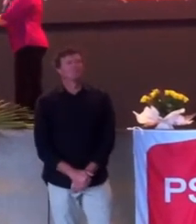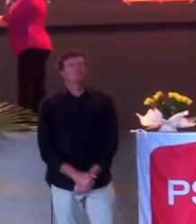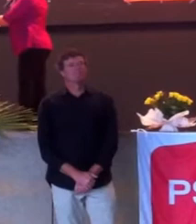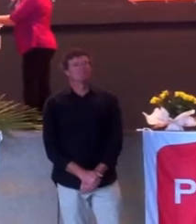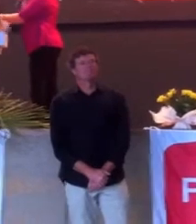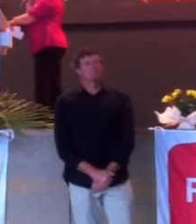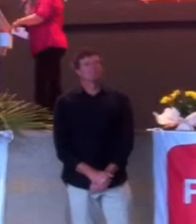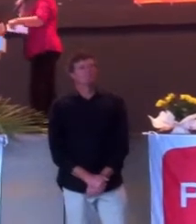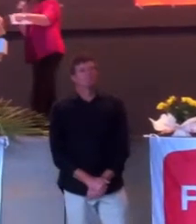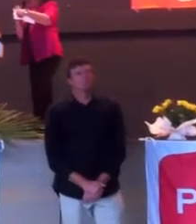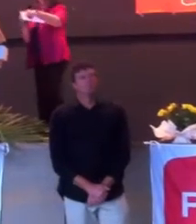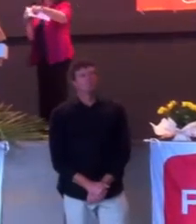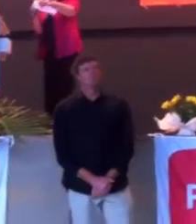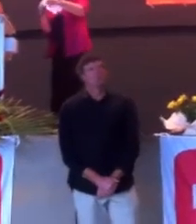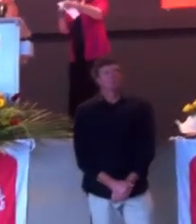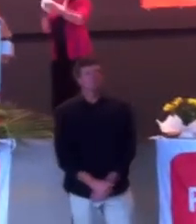Tu pougnes pas.